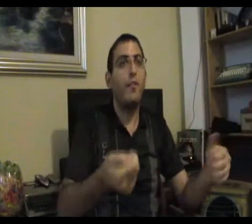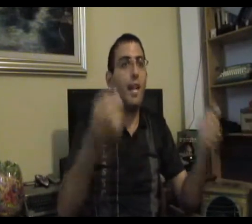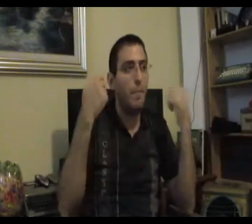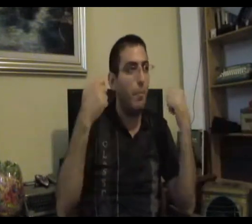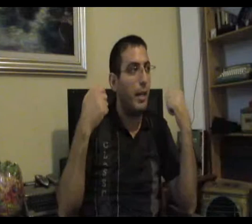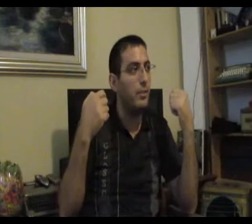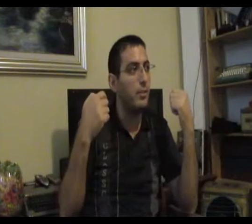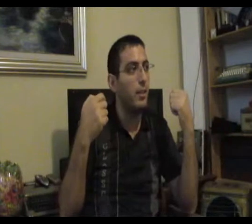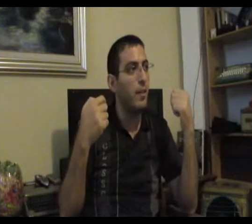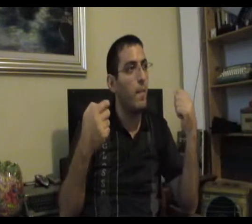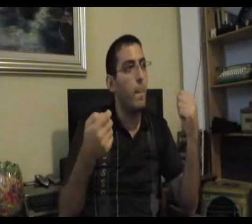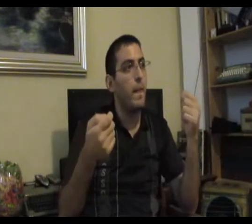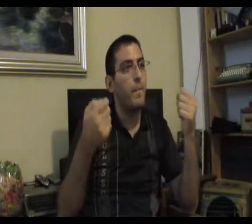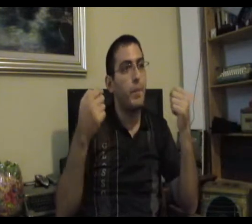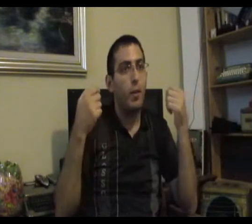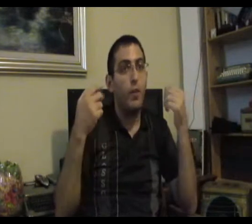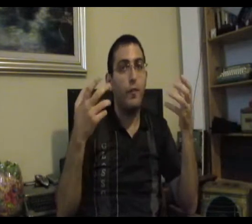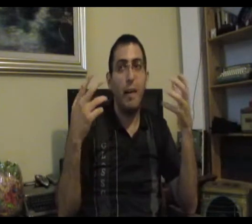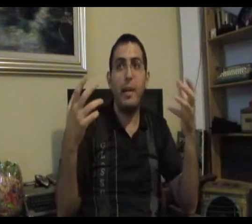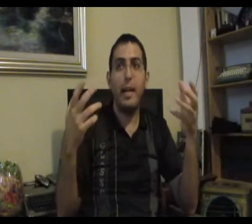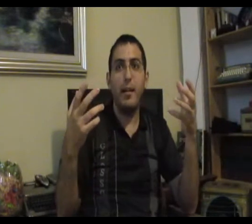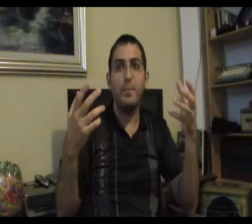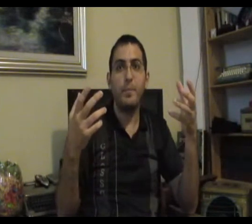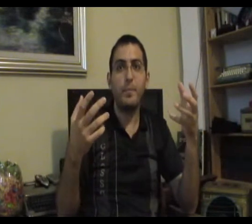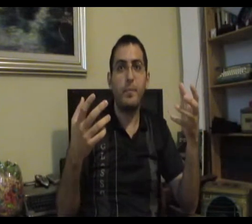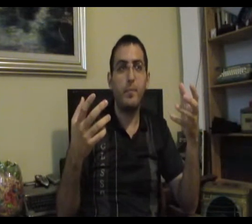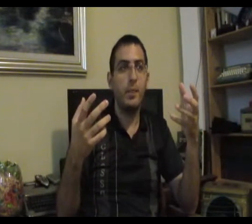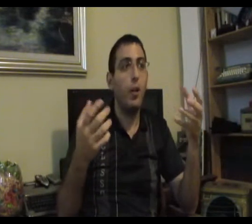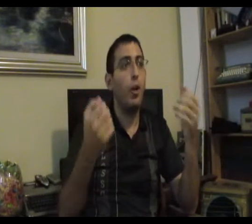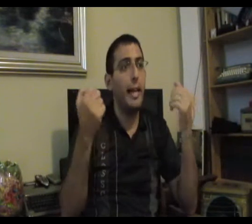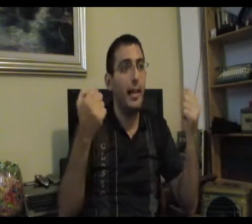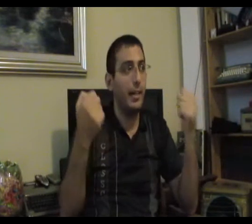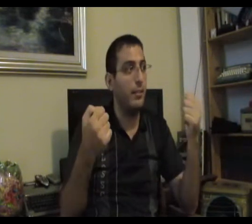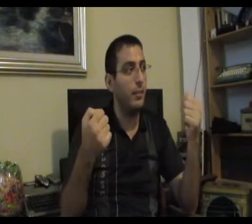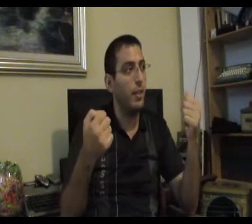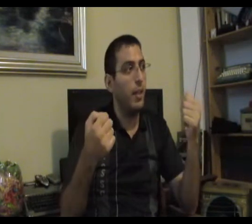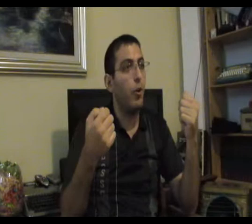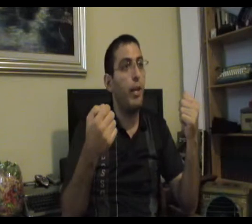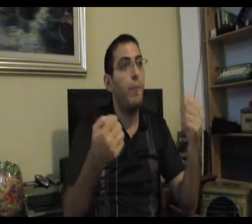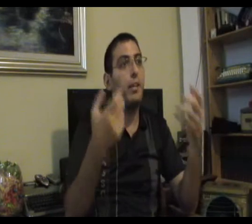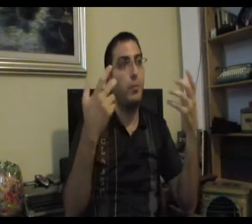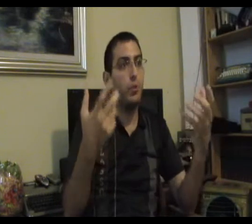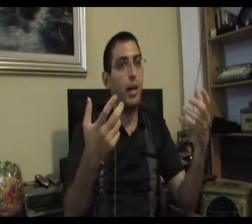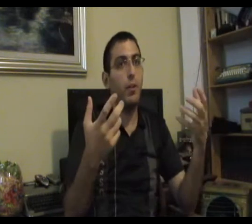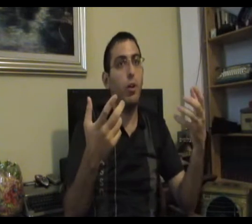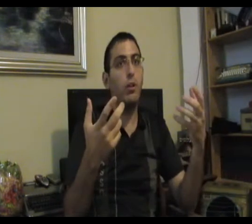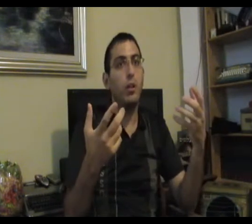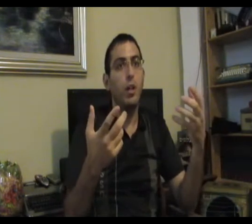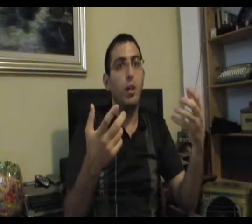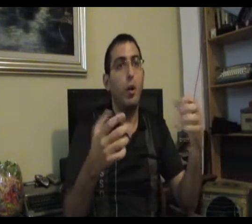לפני המפץ או לפני הבריאה, הכל היה אחד הכל היה בלתי מוגדר, הכל לא